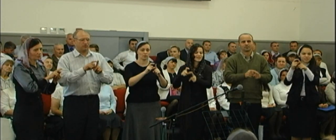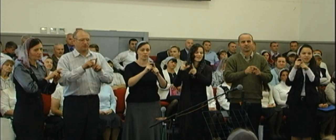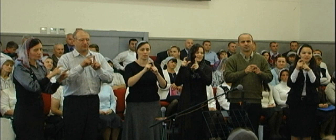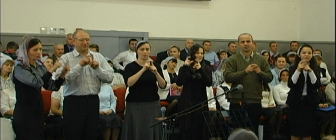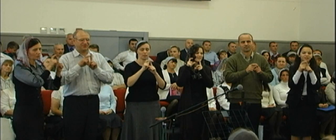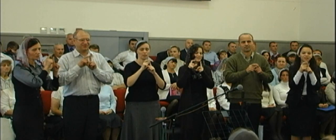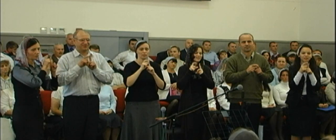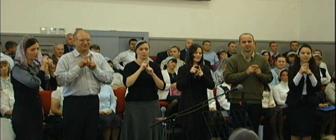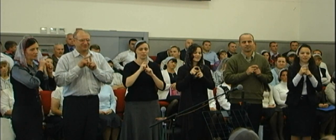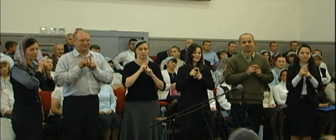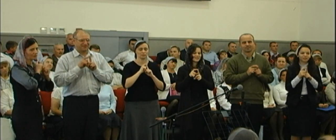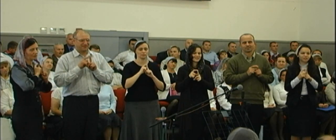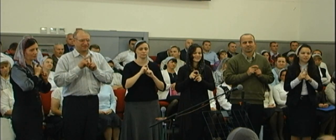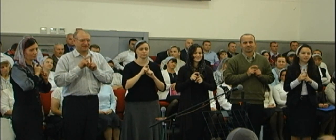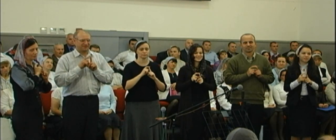сказал